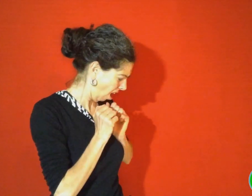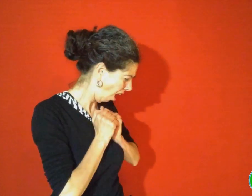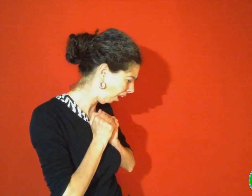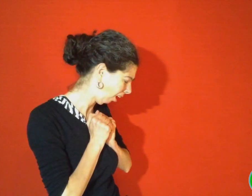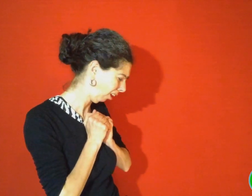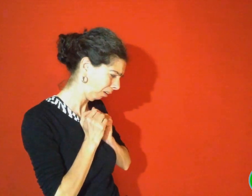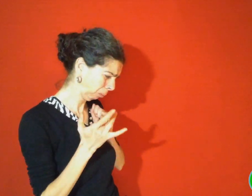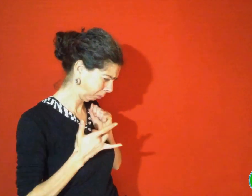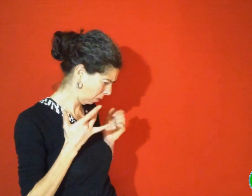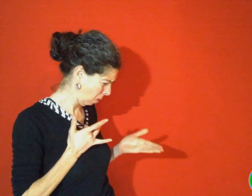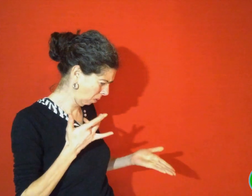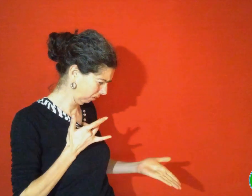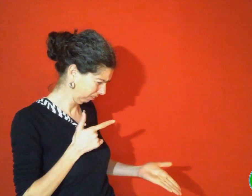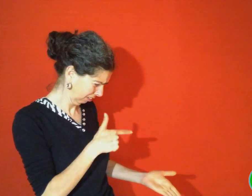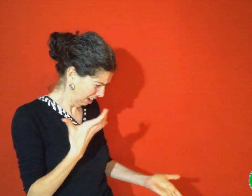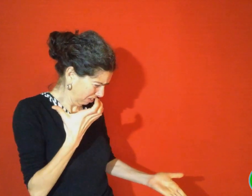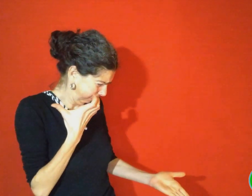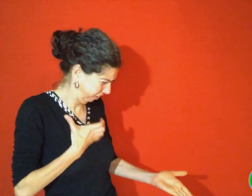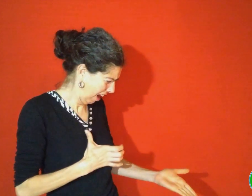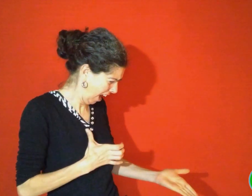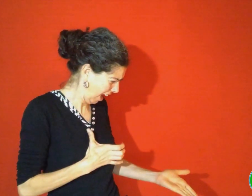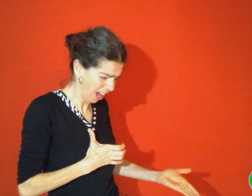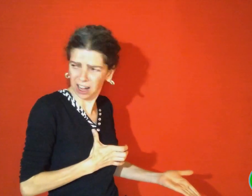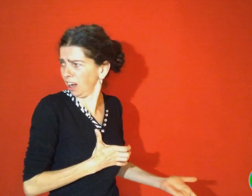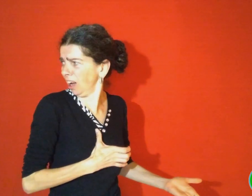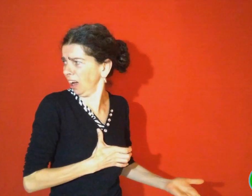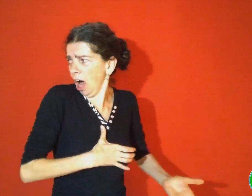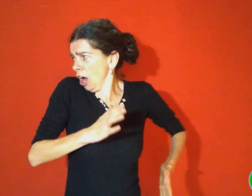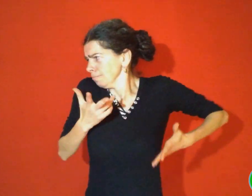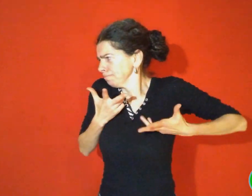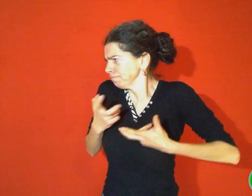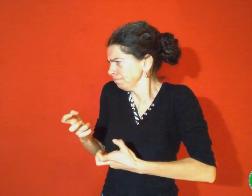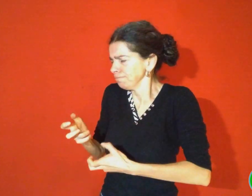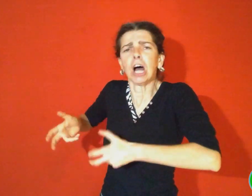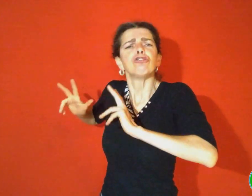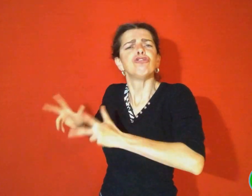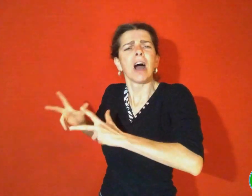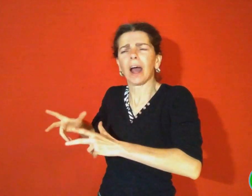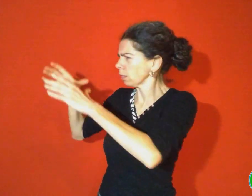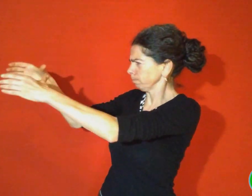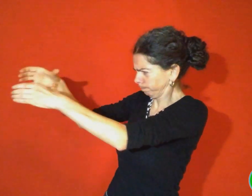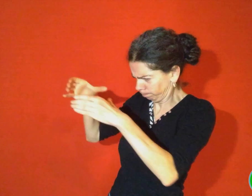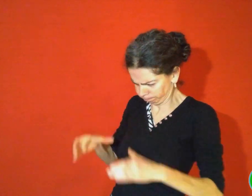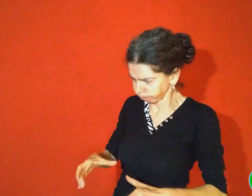« Ce pauvre homme, mère de faim ! » pensa Zéralda. Et sans perdre un instant,